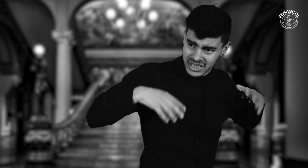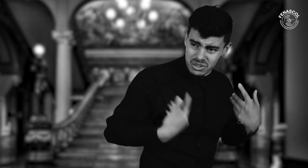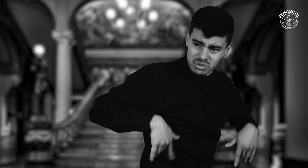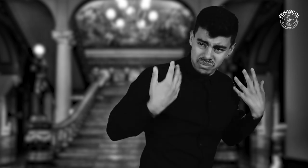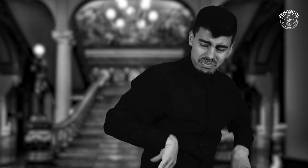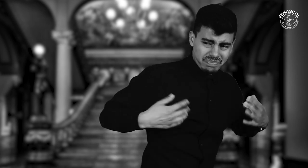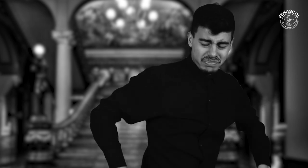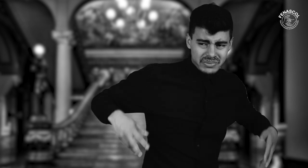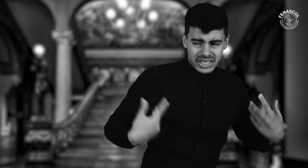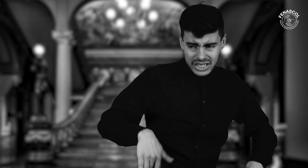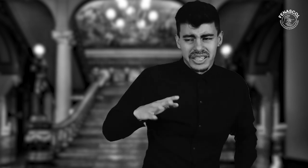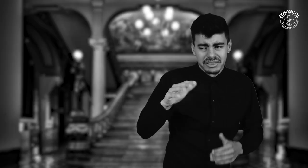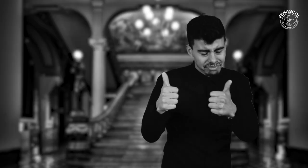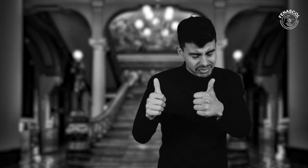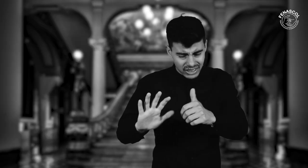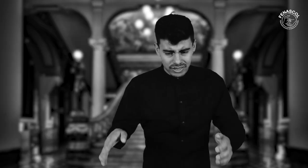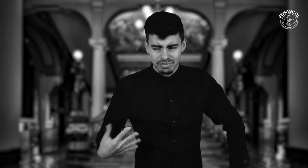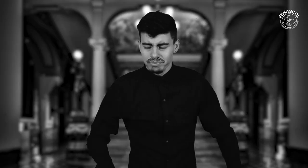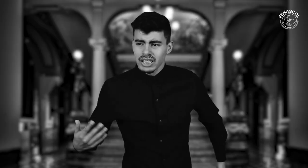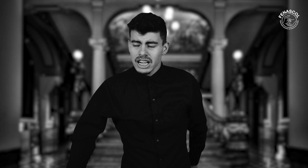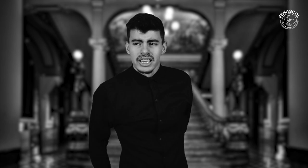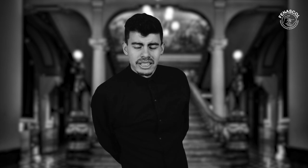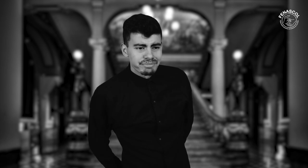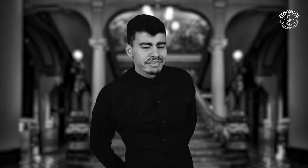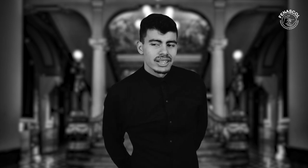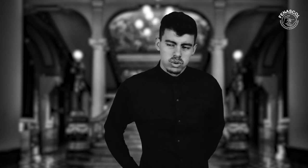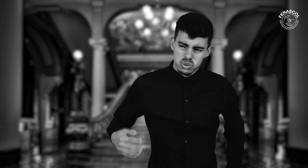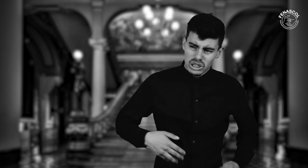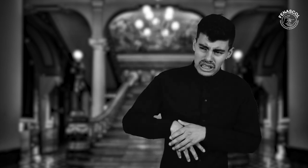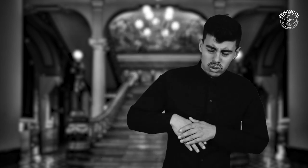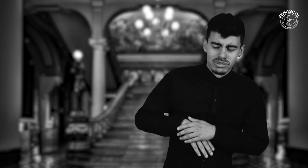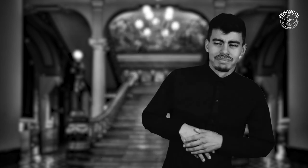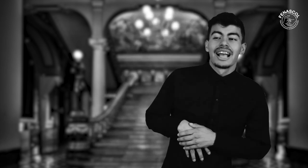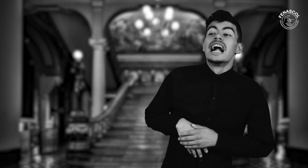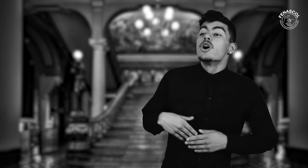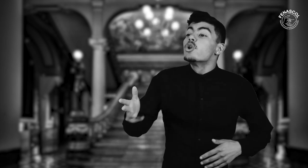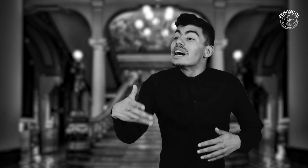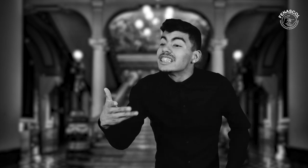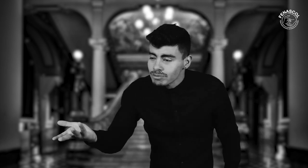¿Qué? ¿No puedo señar? ¡Uf! Vale, está bien. ¡Uf!